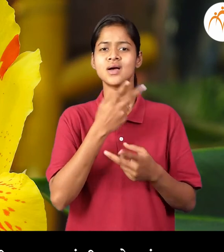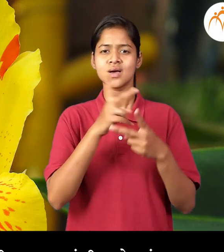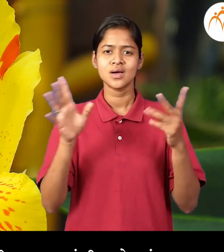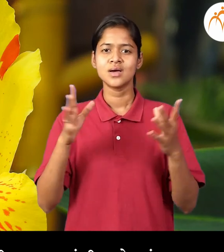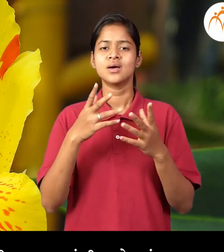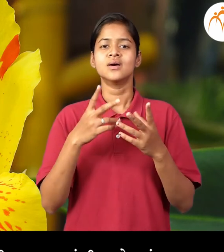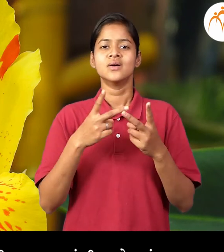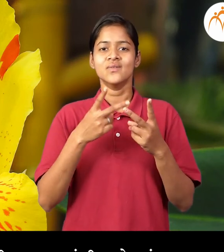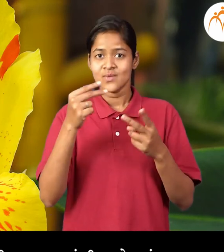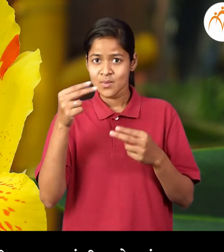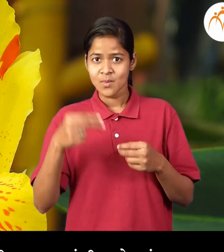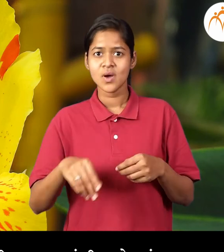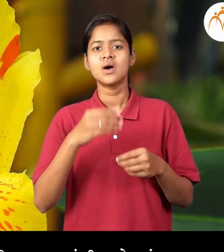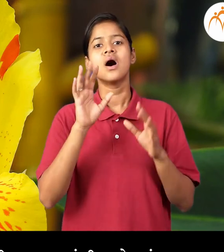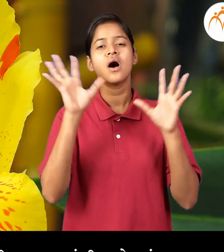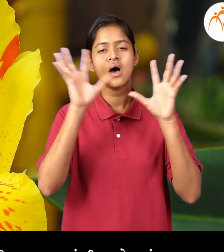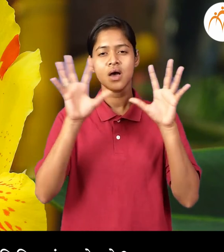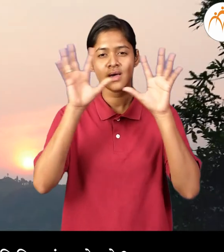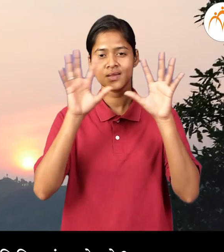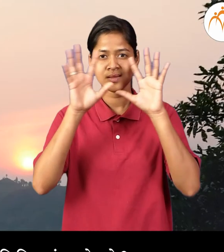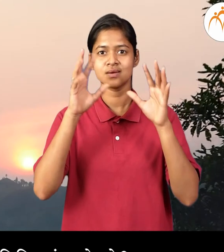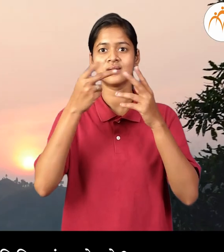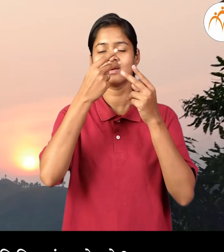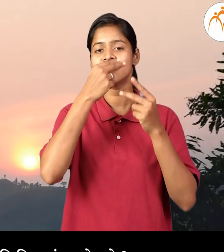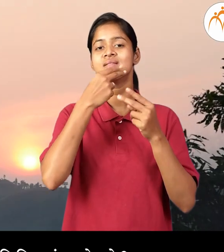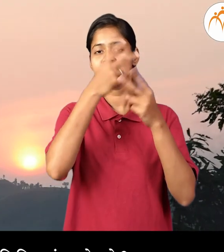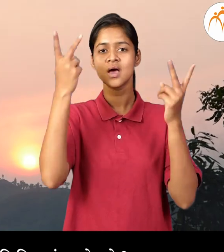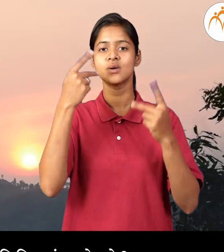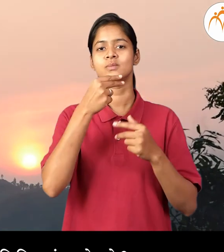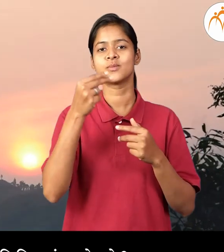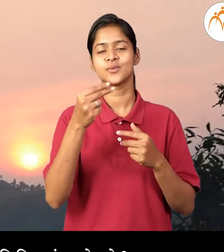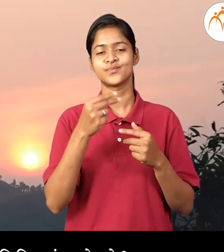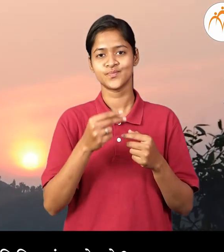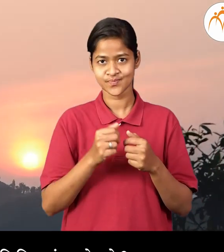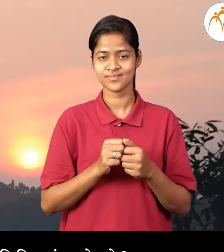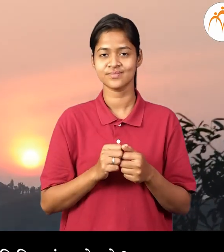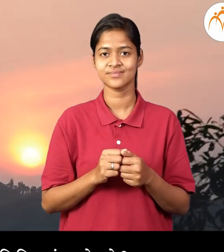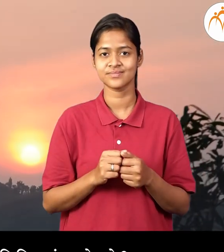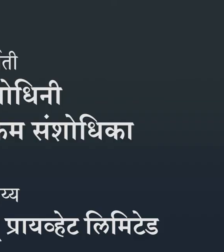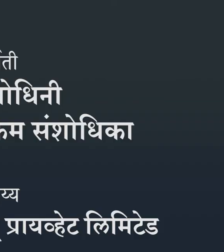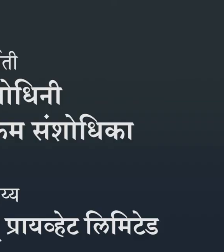रंगाचा कोणते ही पाच वस्तुनचे नावे संग, आकाशा दिश्णारे विविदरंग कोणते?